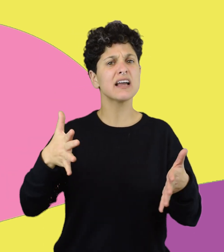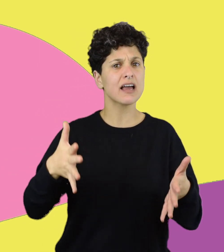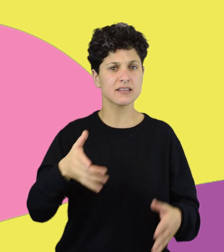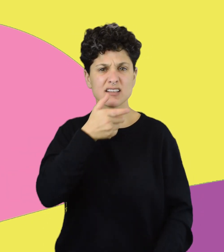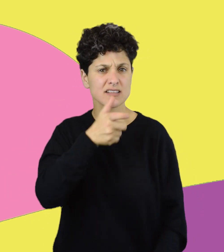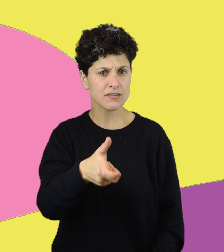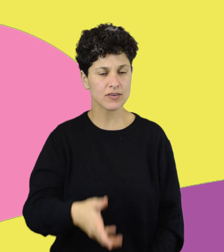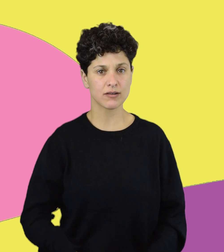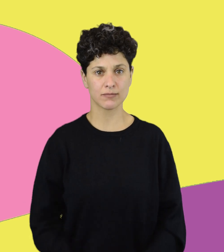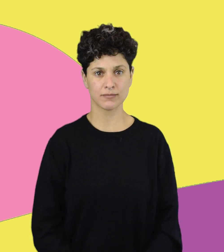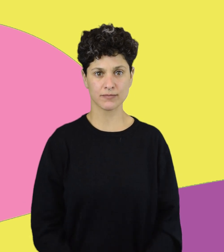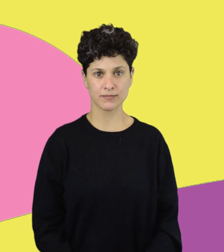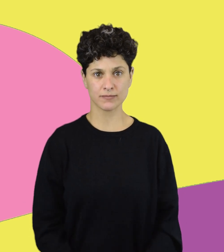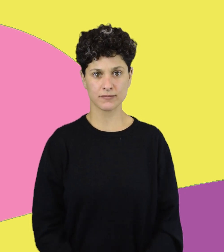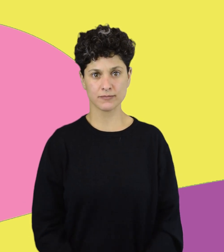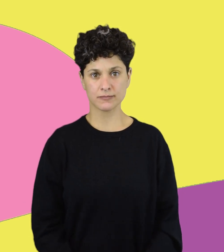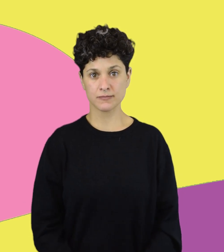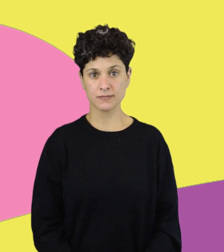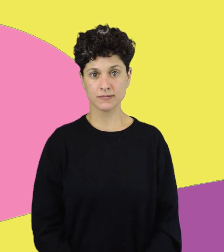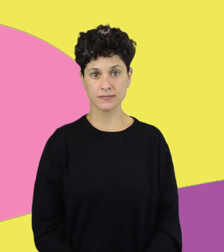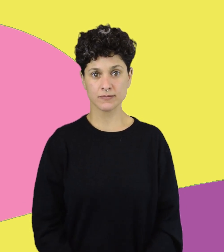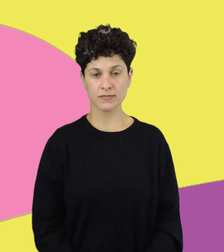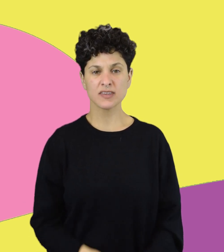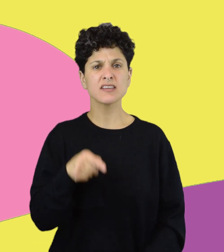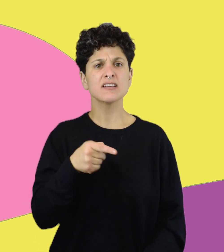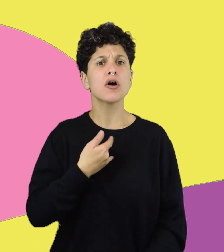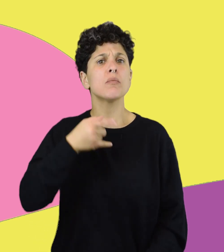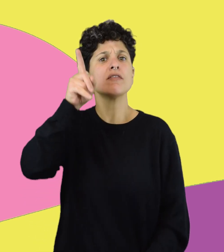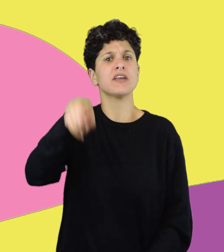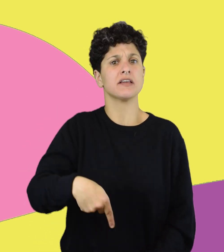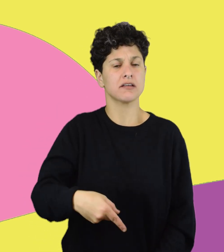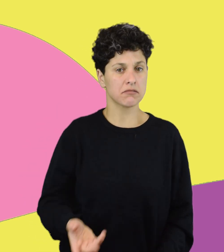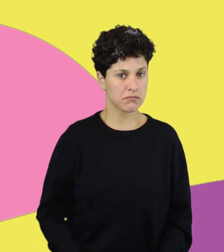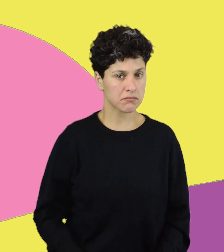¿Cómo crees que se origina? ¿Quién es su creador?